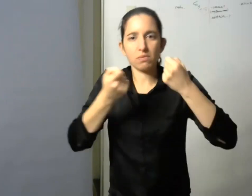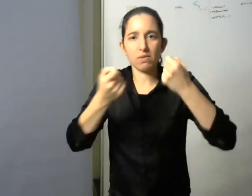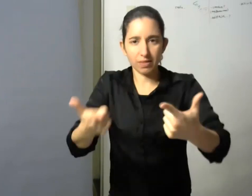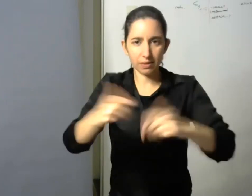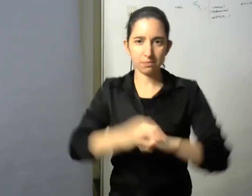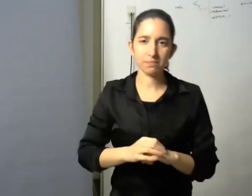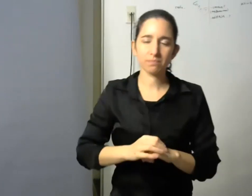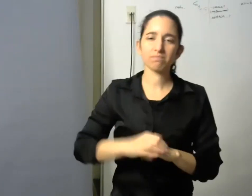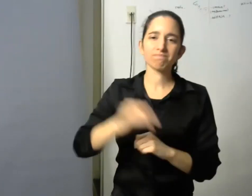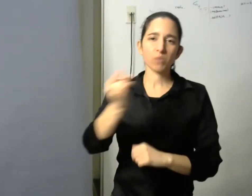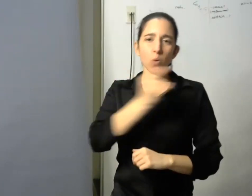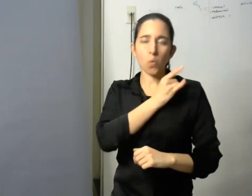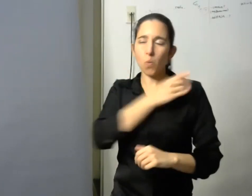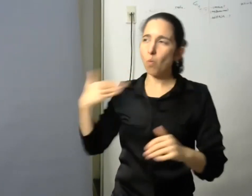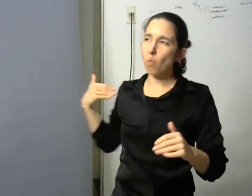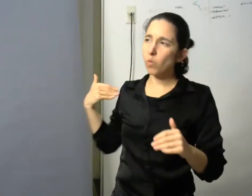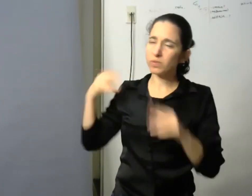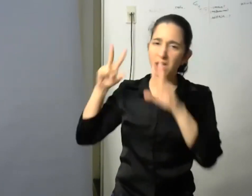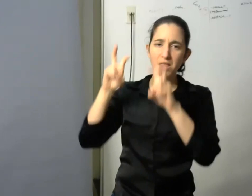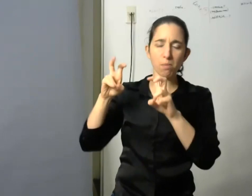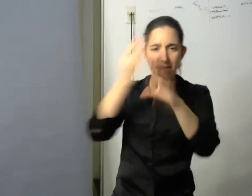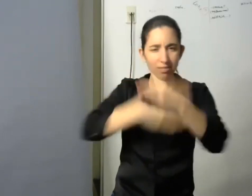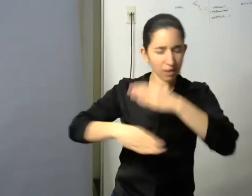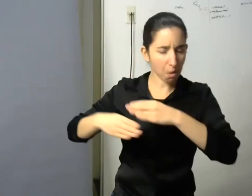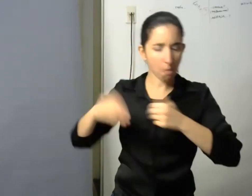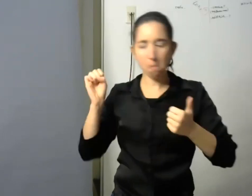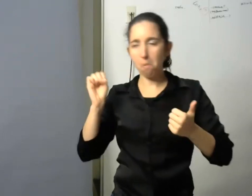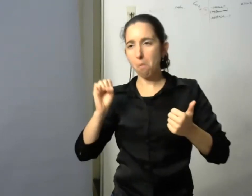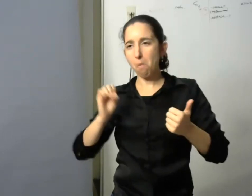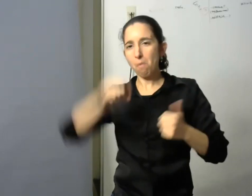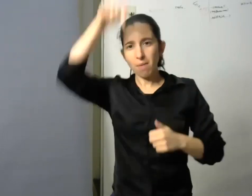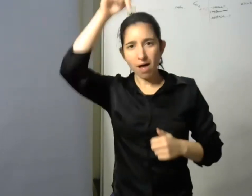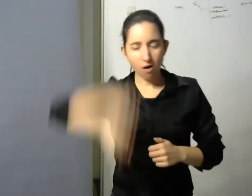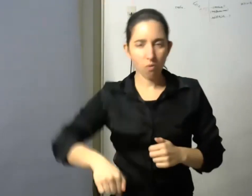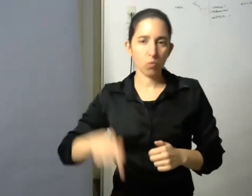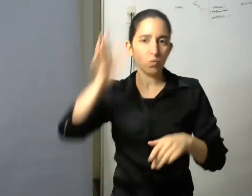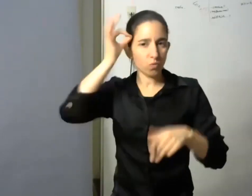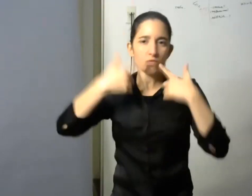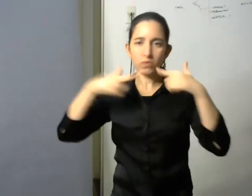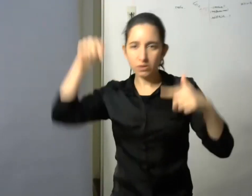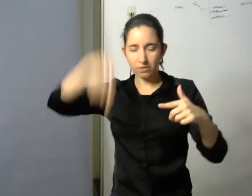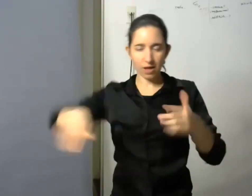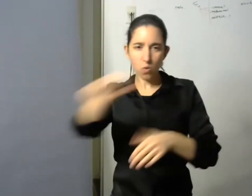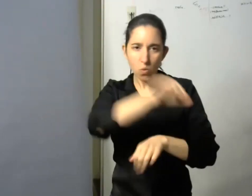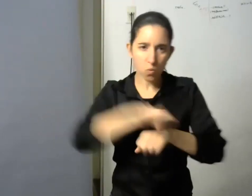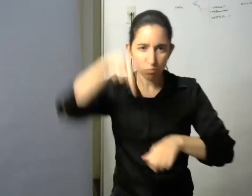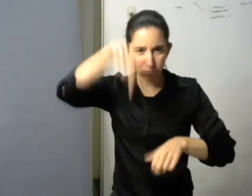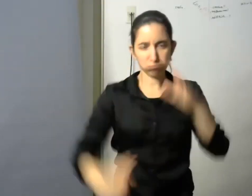tenido demasiado en cuenta está en la facultad de filosofía y letras teniendo un lugar verdaderamente muy importante